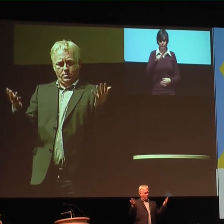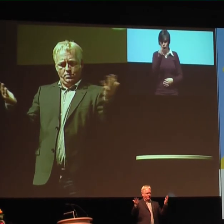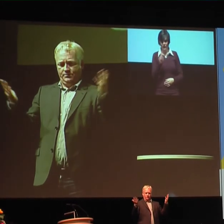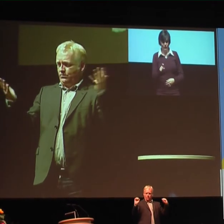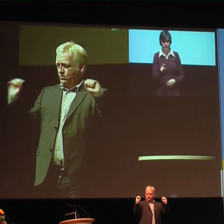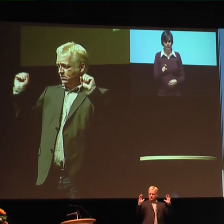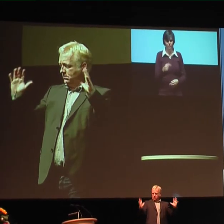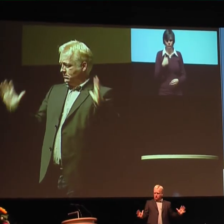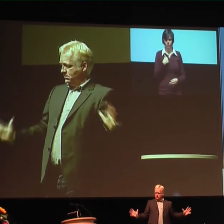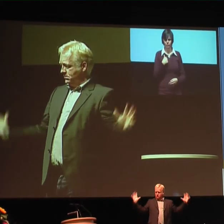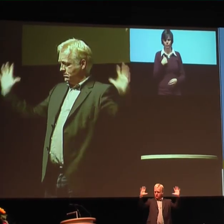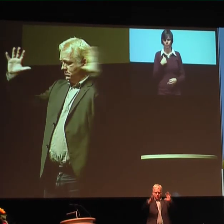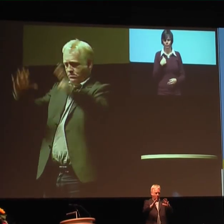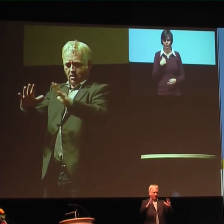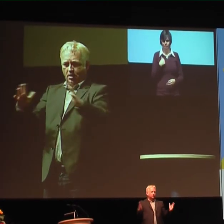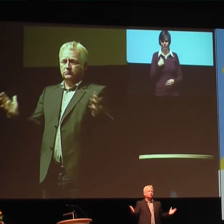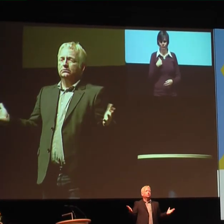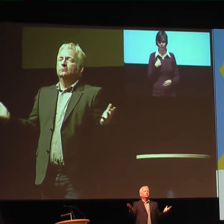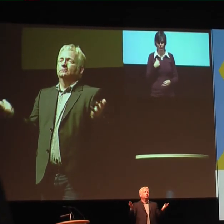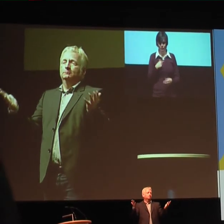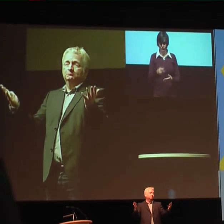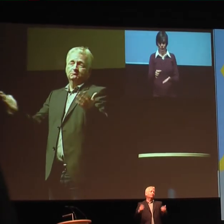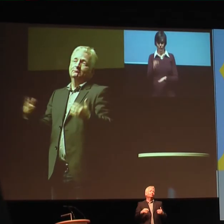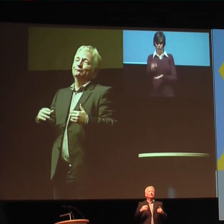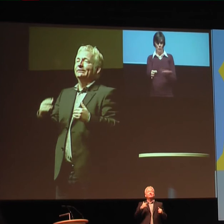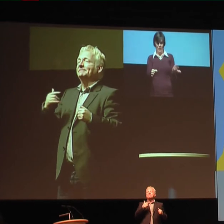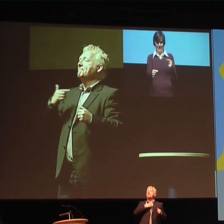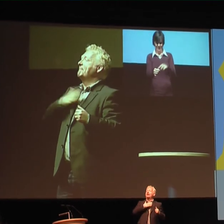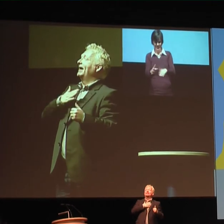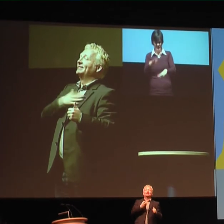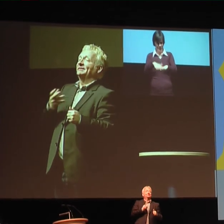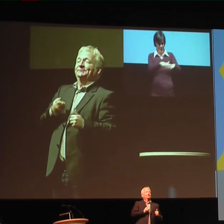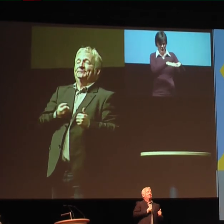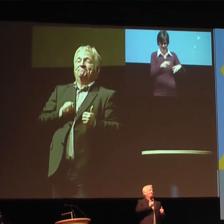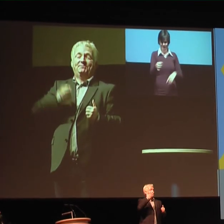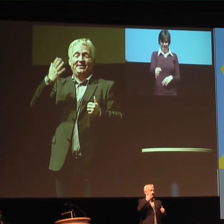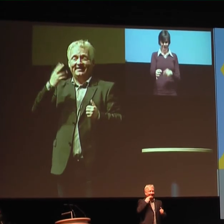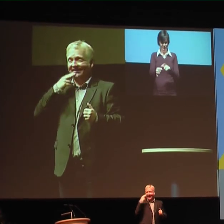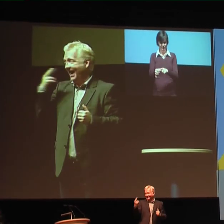Die Frage nach dem Ort, wo man tatsächlich mal zusammenkommt und sich austauschen kann,